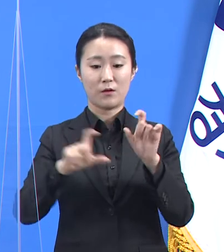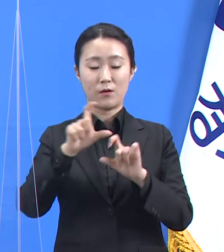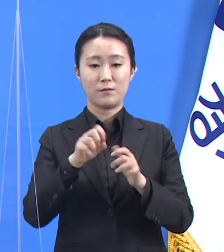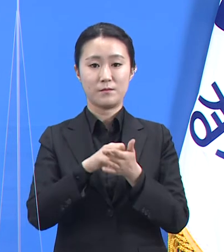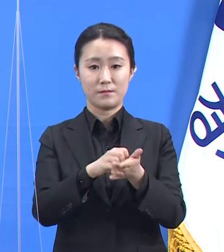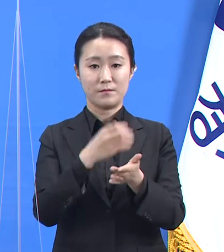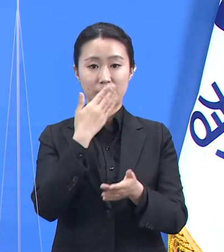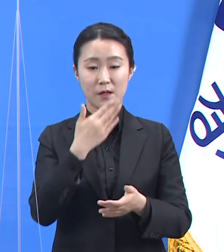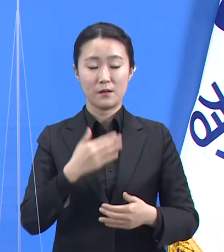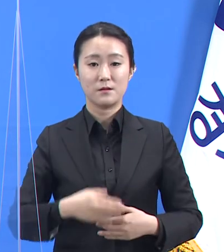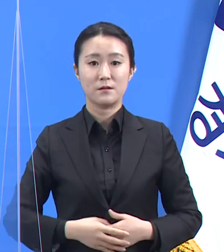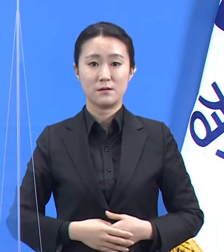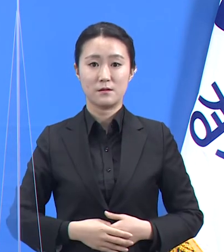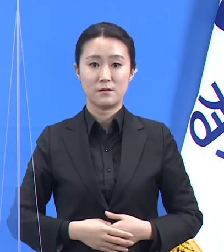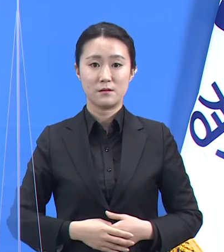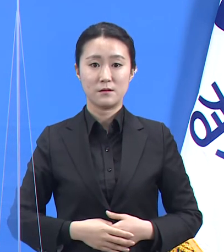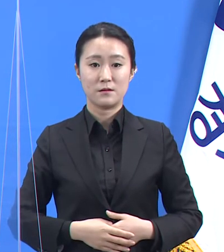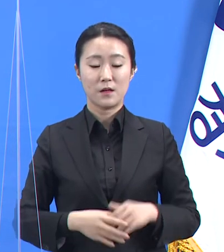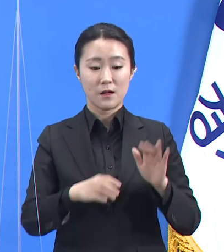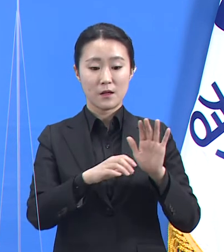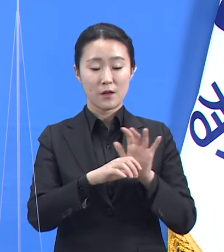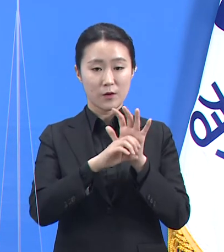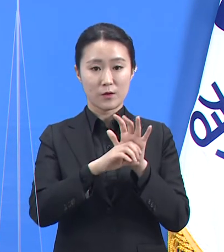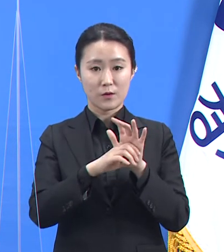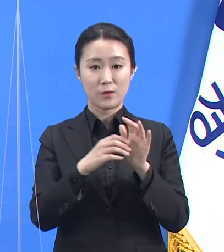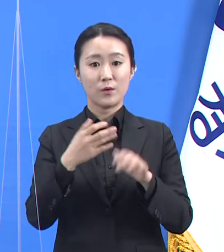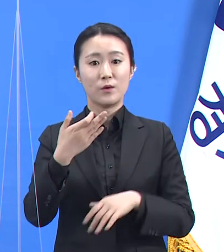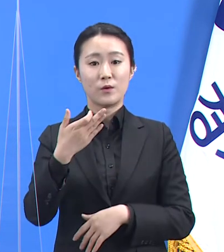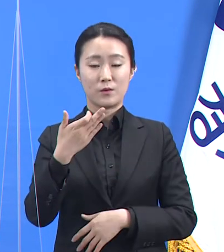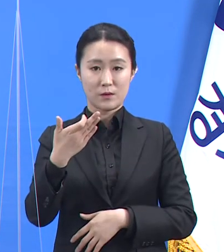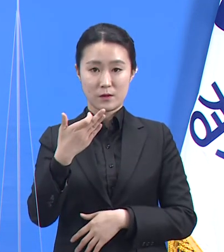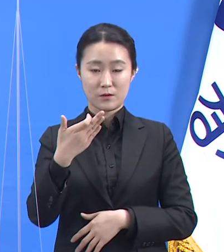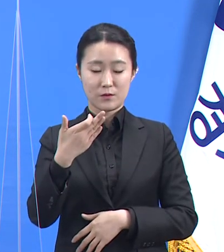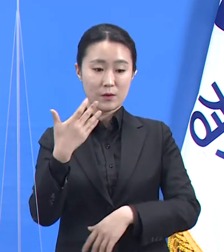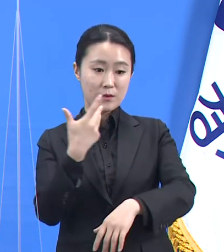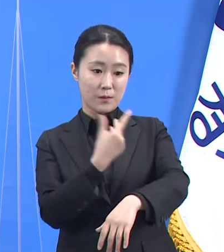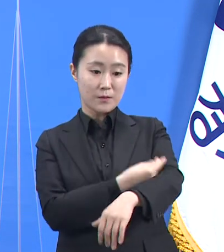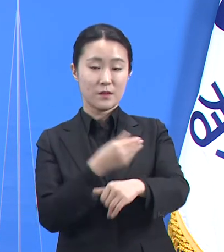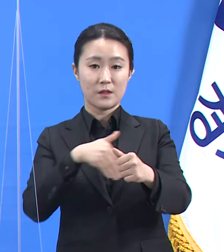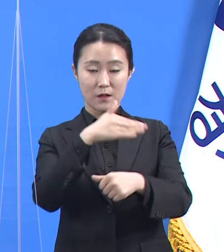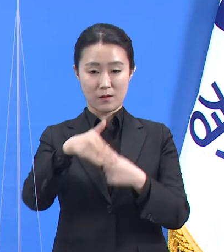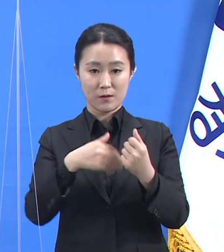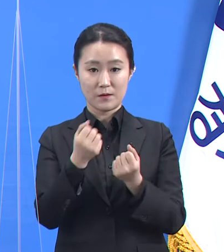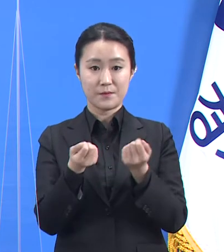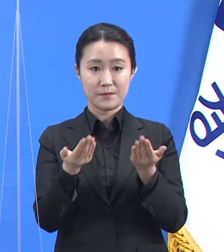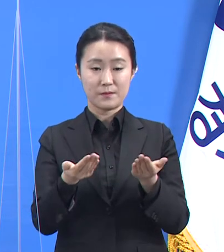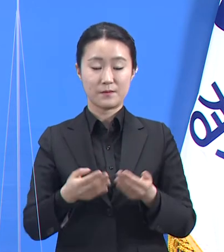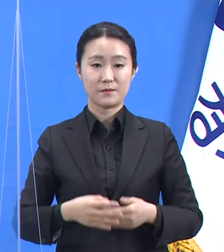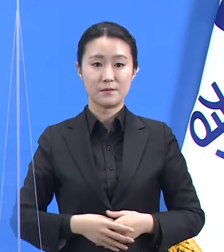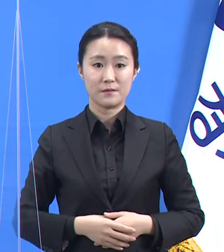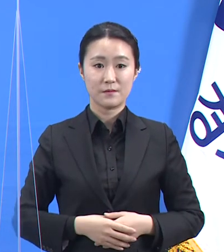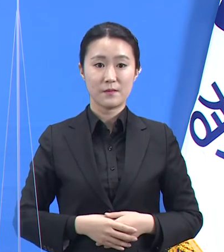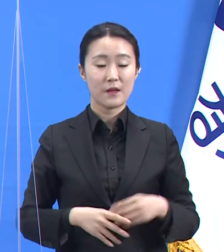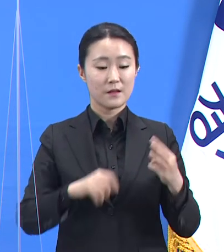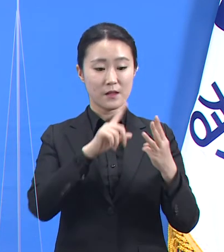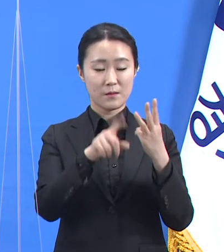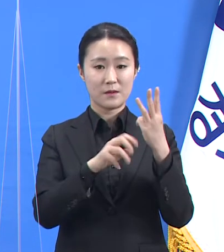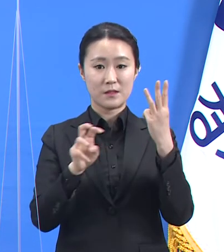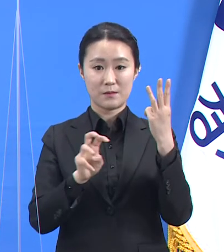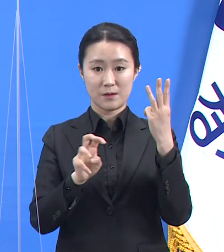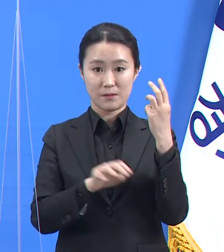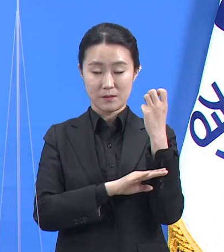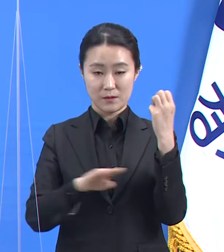다음은 경기도 코로나19 예방접종 현황입니다. 3월 30일 0시 기준 경기도에선